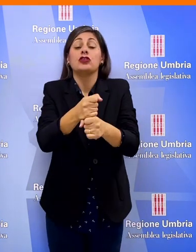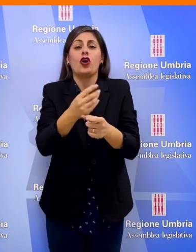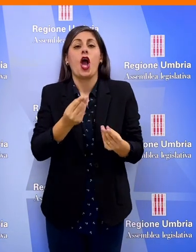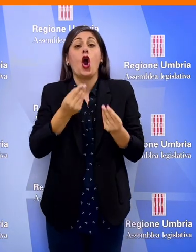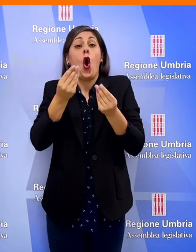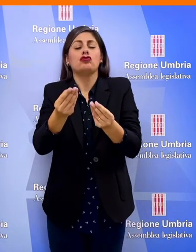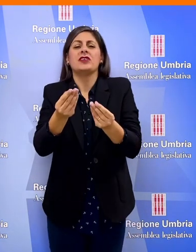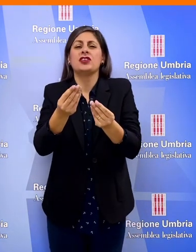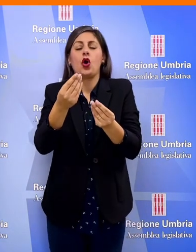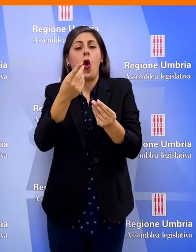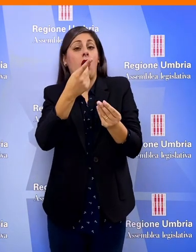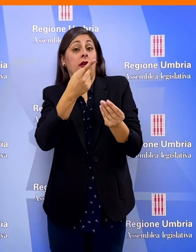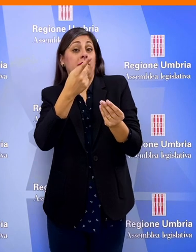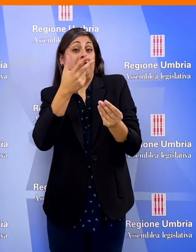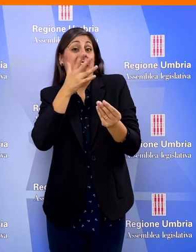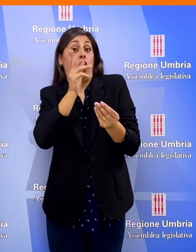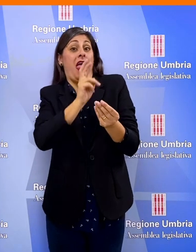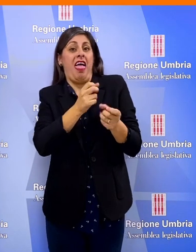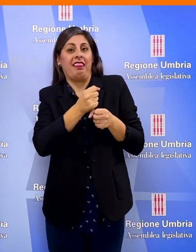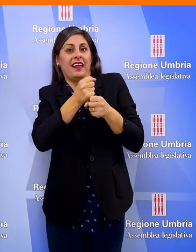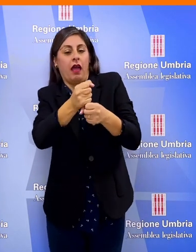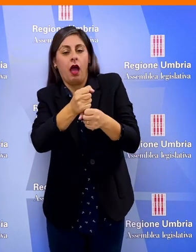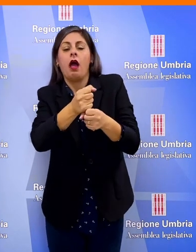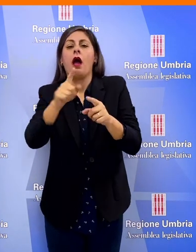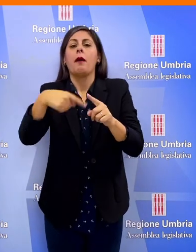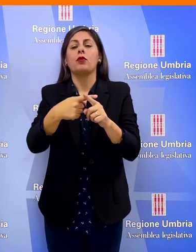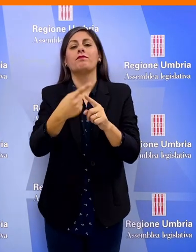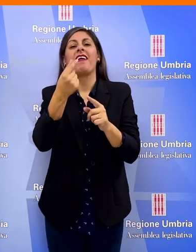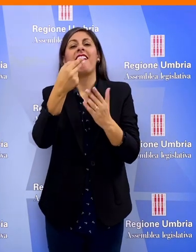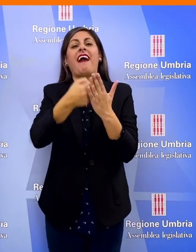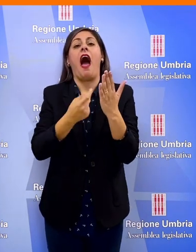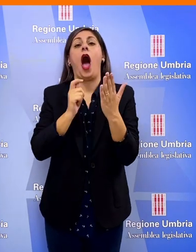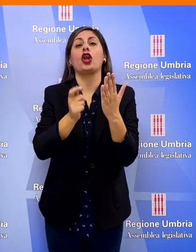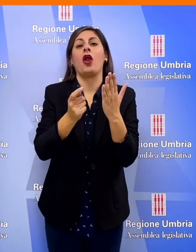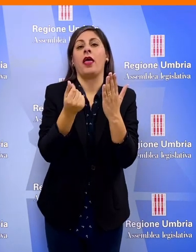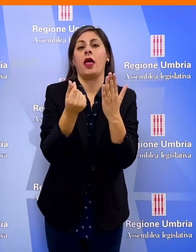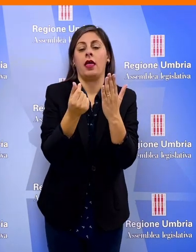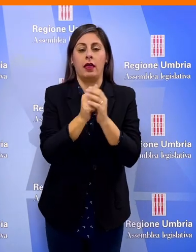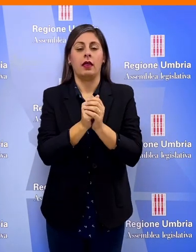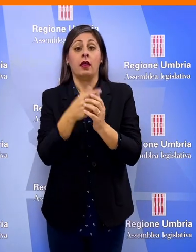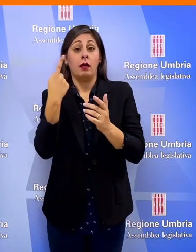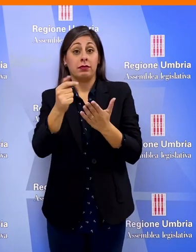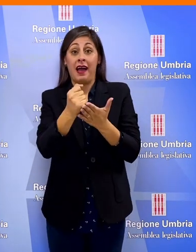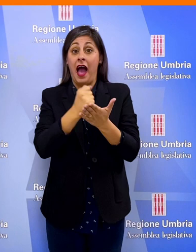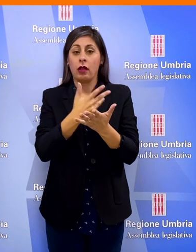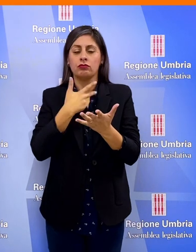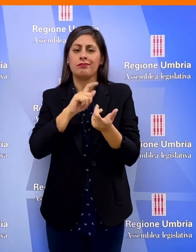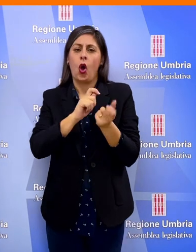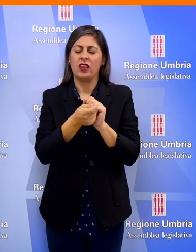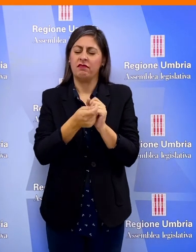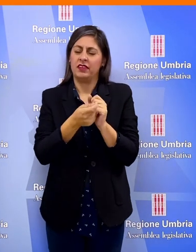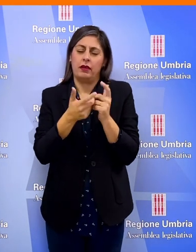concessioni di grandi derivazioni idroelettriche e ne determina il canone un atto con cui vengono introdotte modifiche